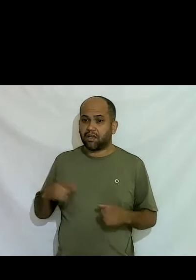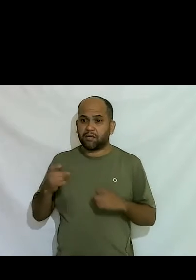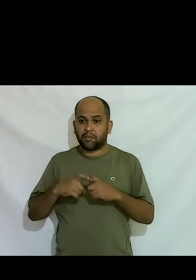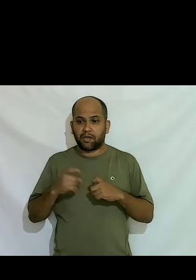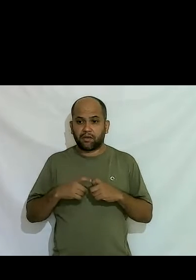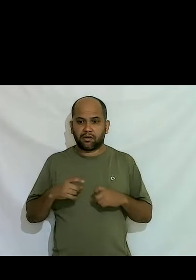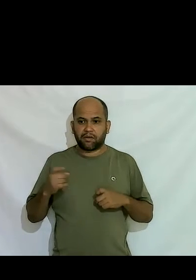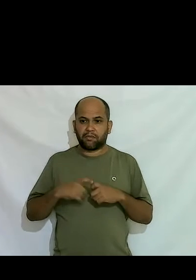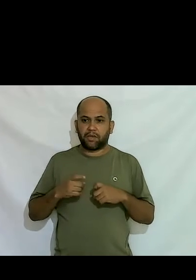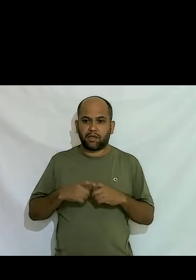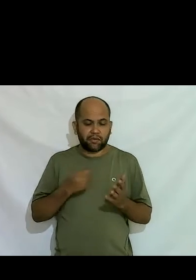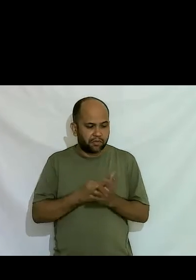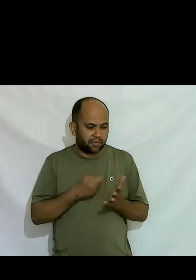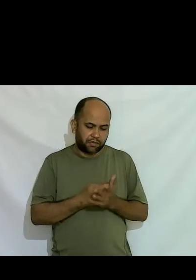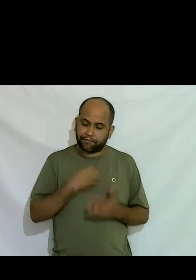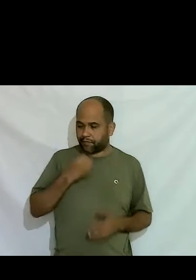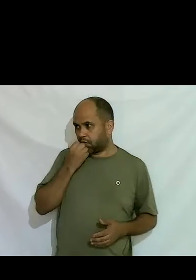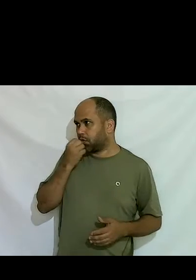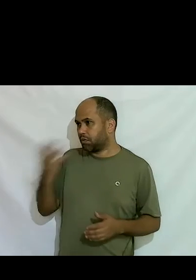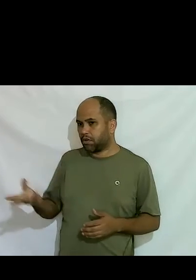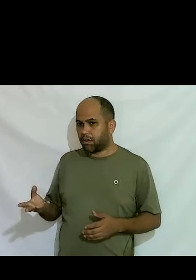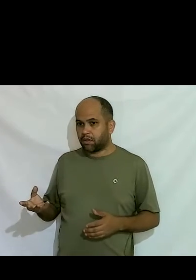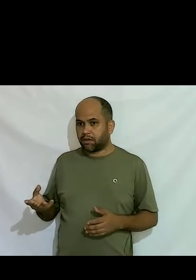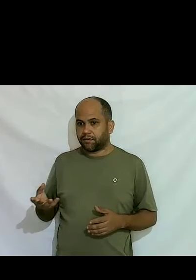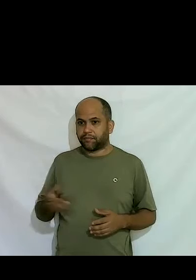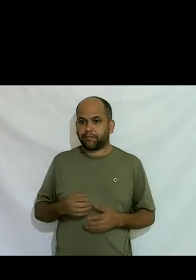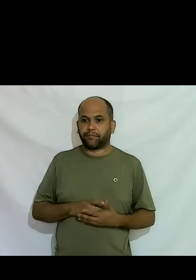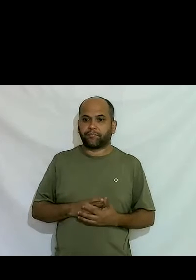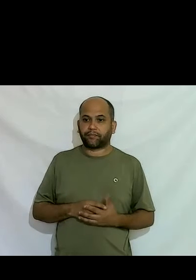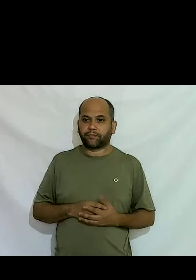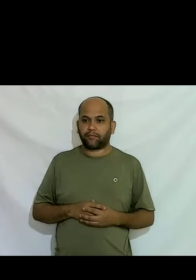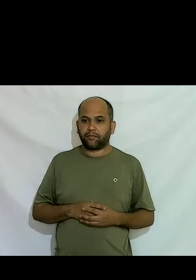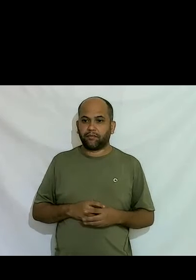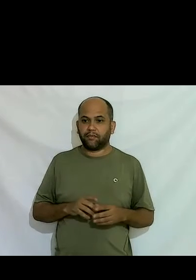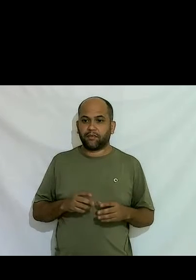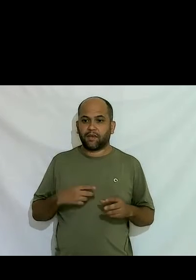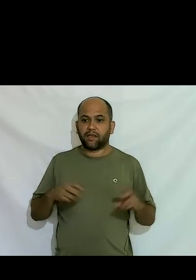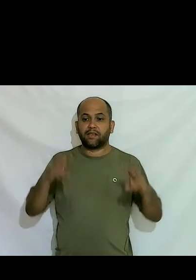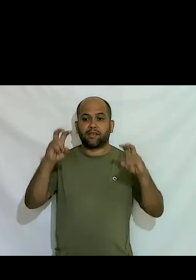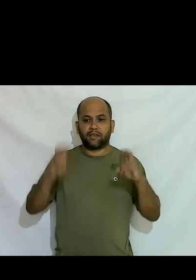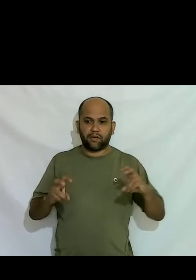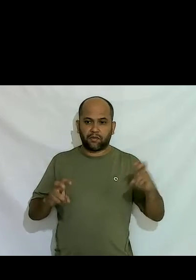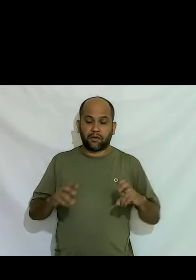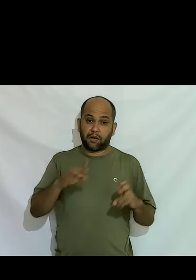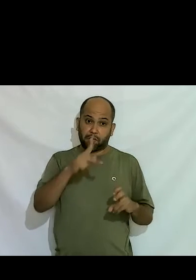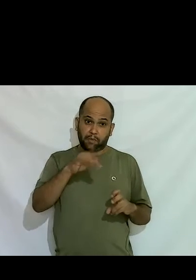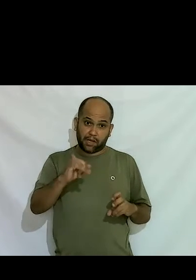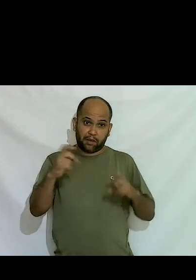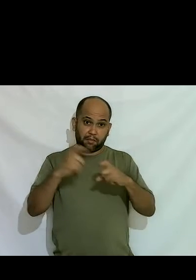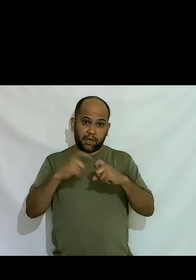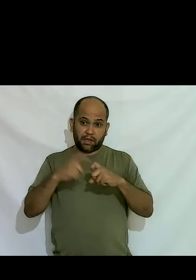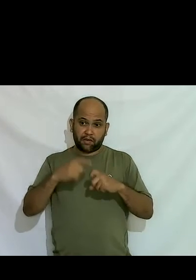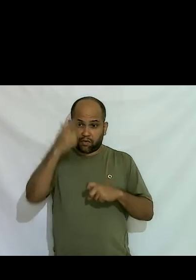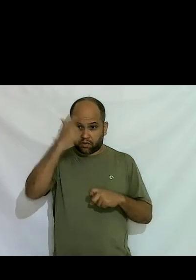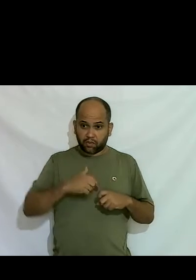me impressionou e eu tive que contar o que eu tava fazendo e aí sentaram meu pai e o médico foi à minha frente e